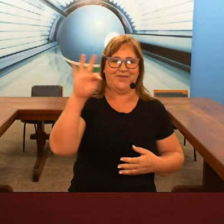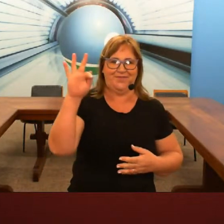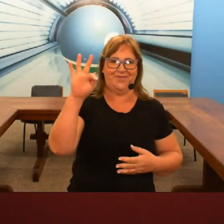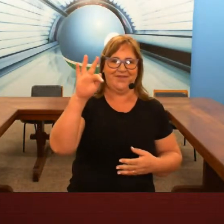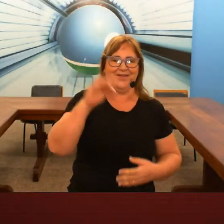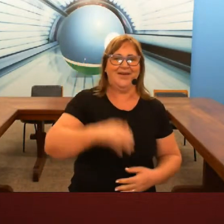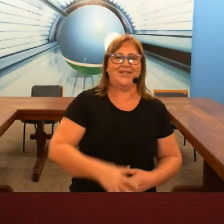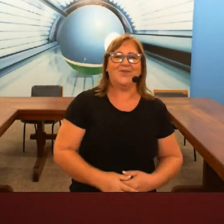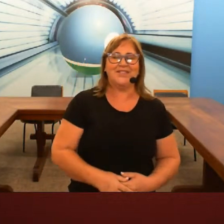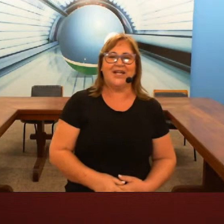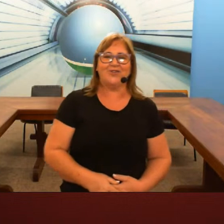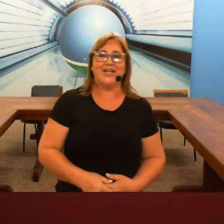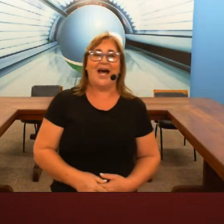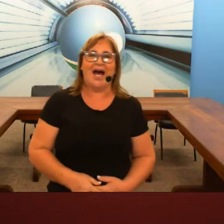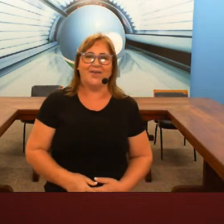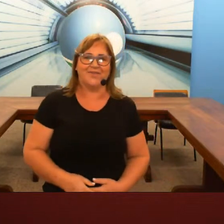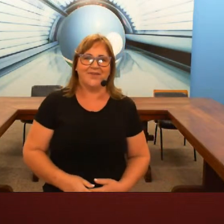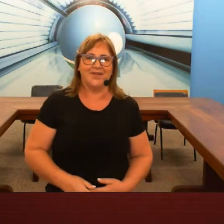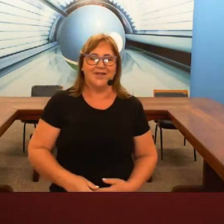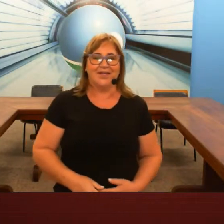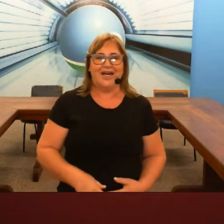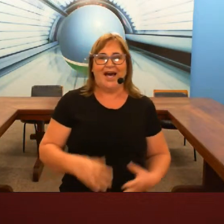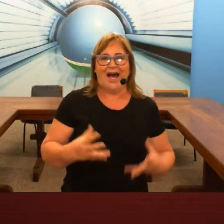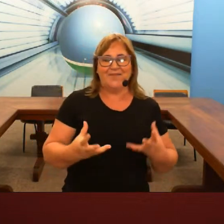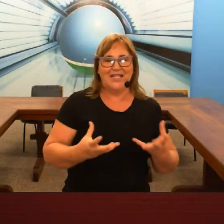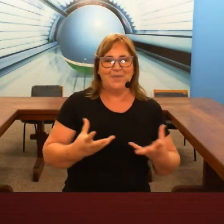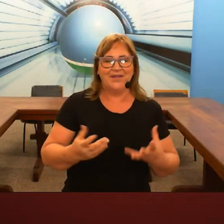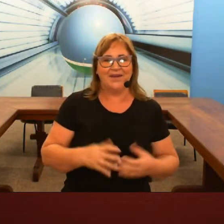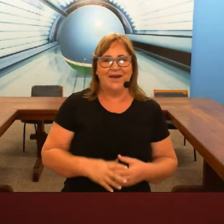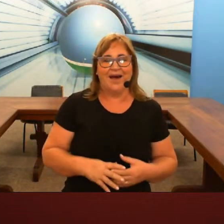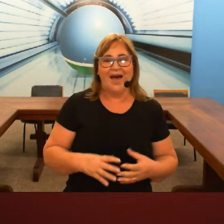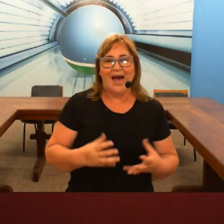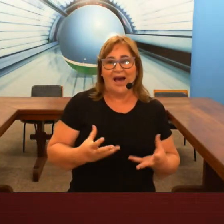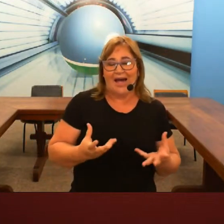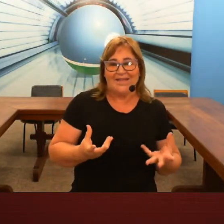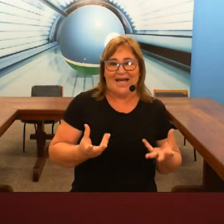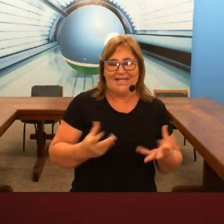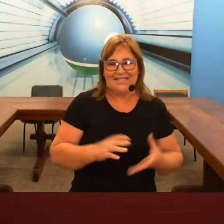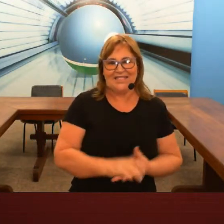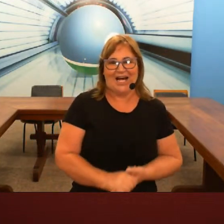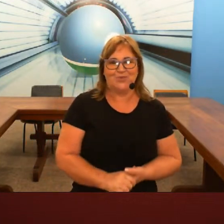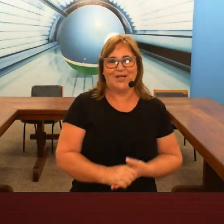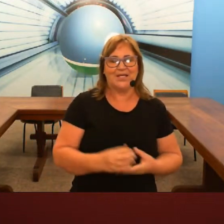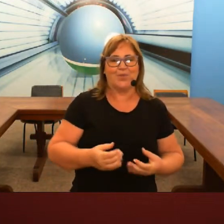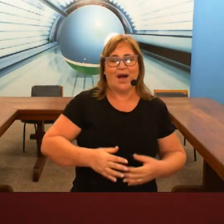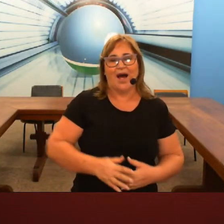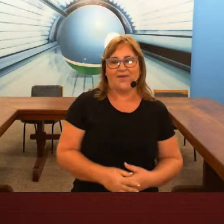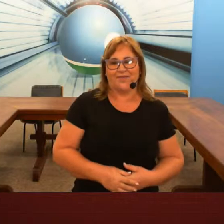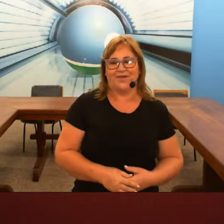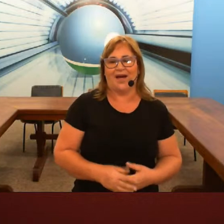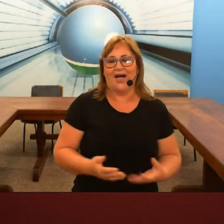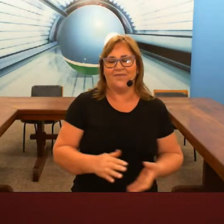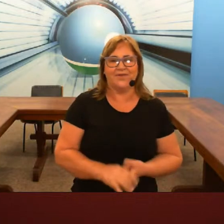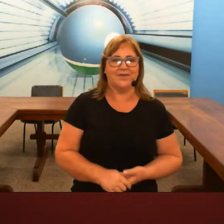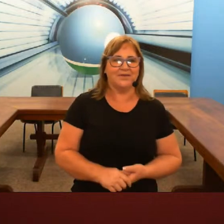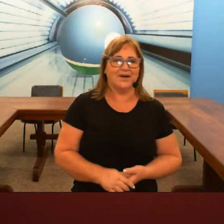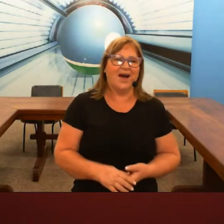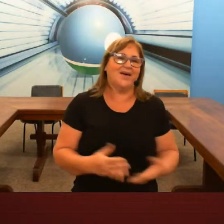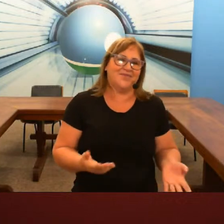é um sinal de af aí vai depender da intensidade por exemplo af af af